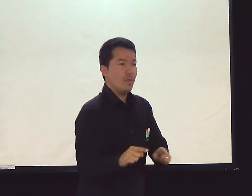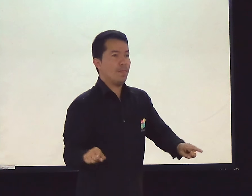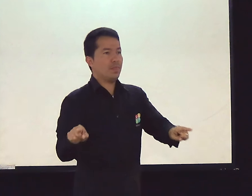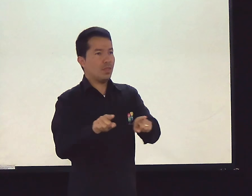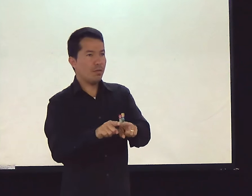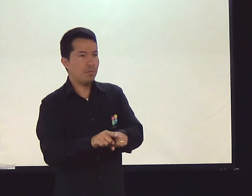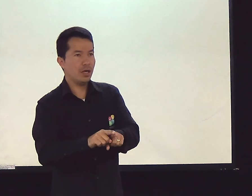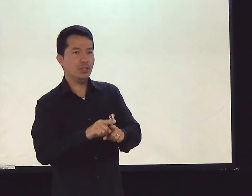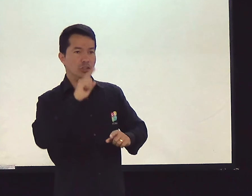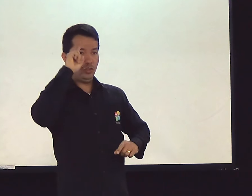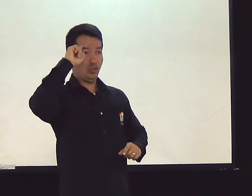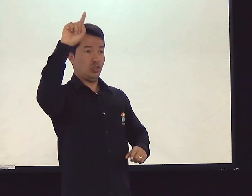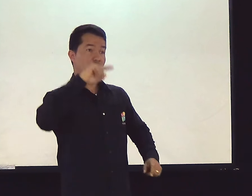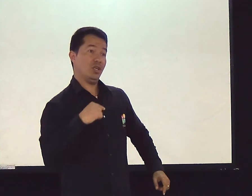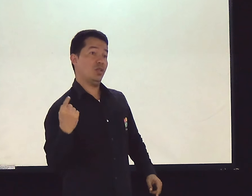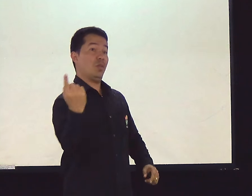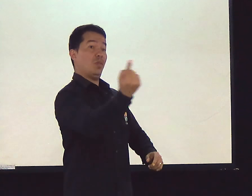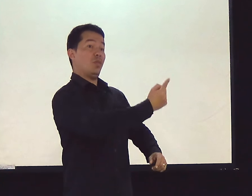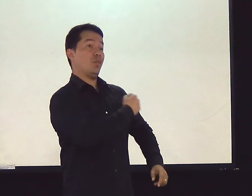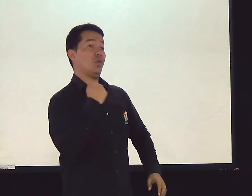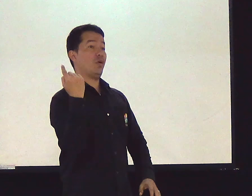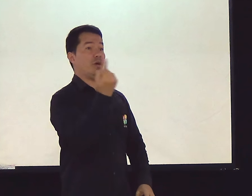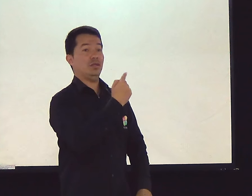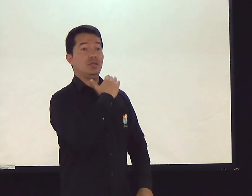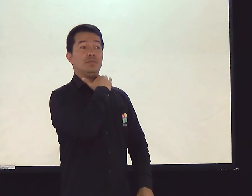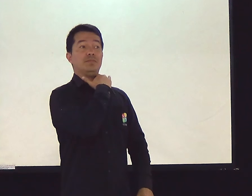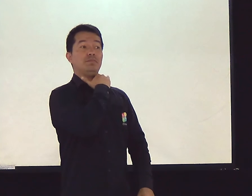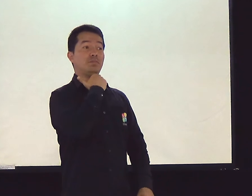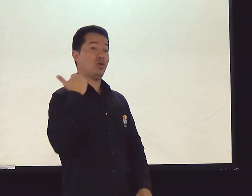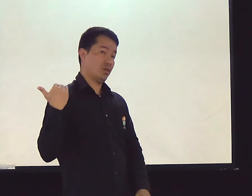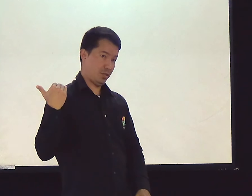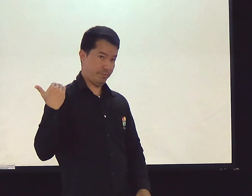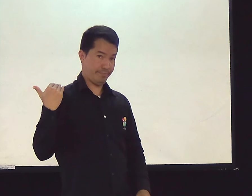Jesus vai voltar. E também é certo que um dia nós morreremos.